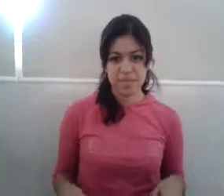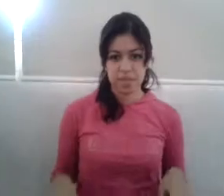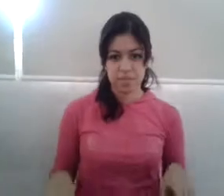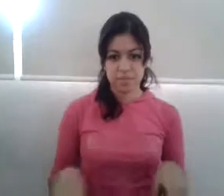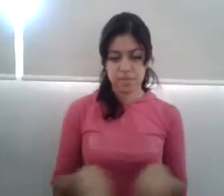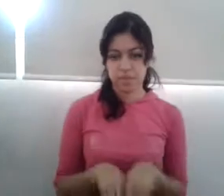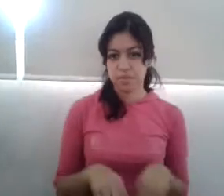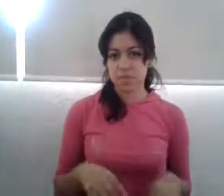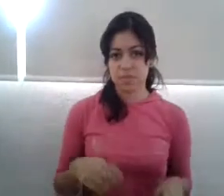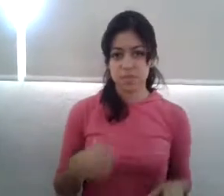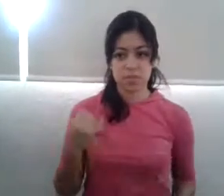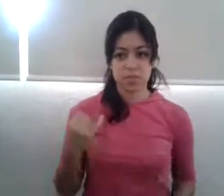grito poner.